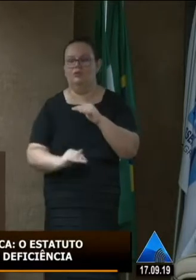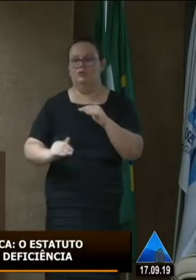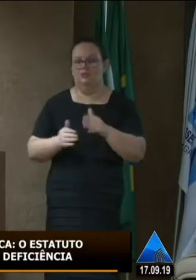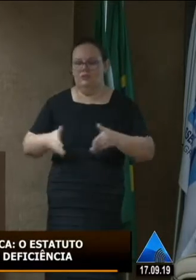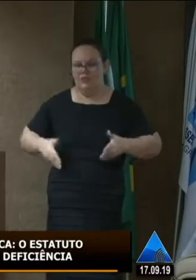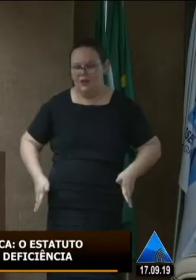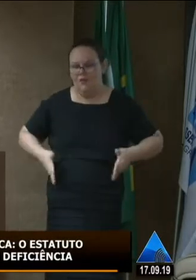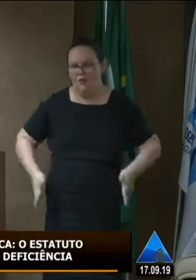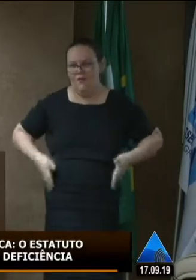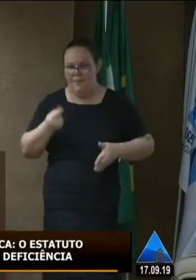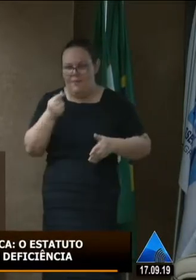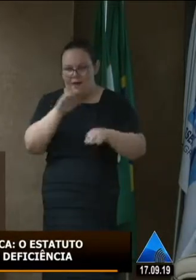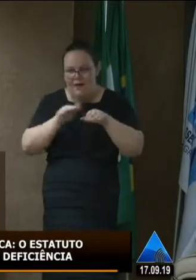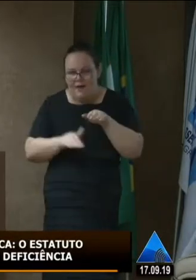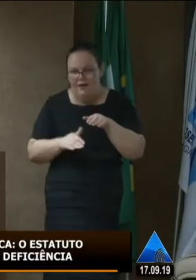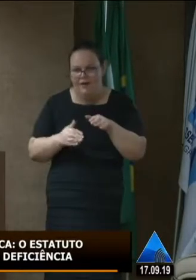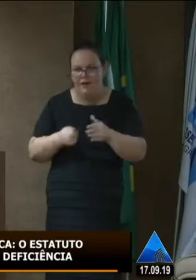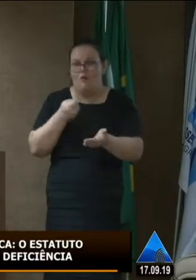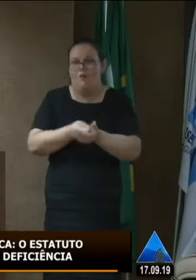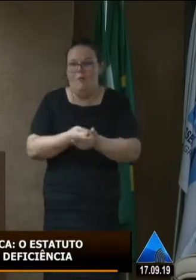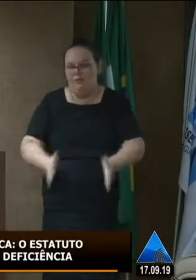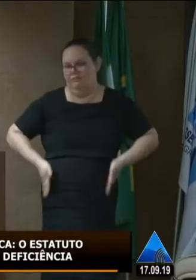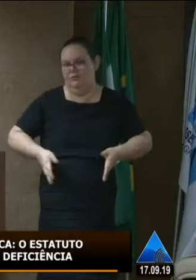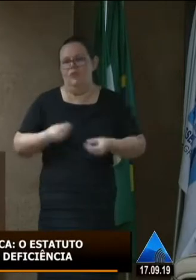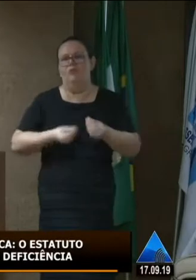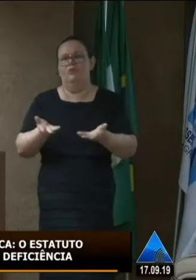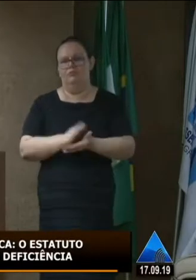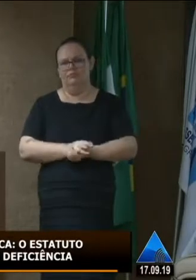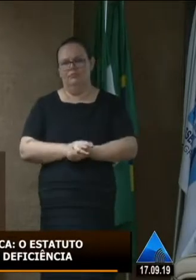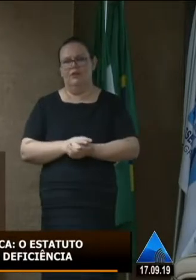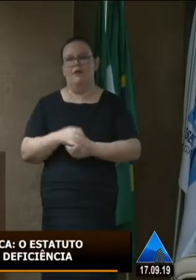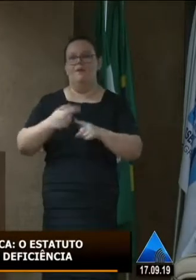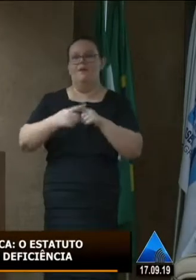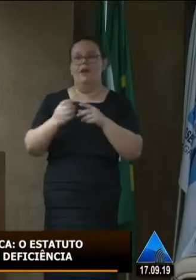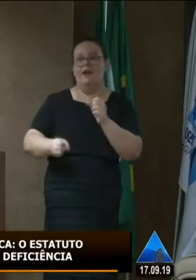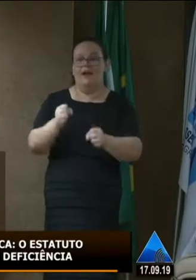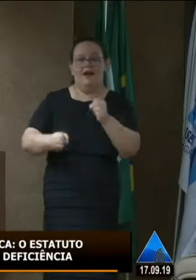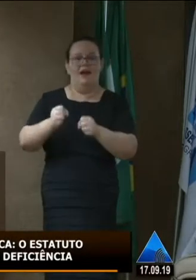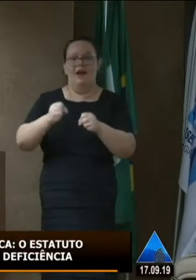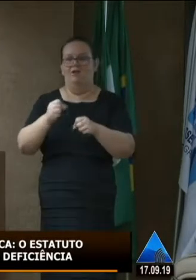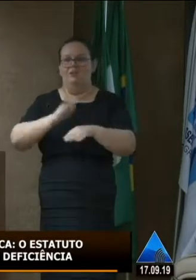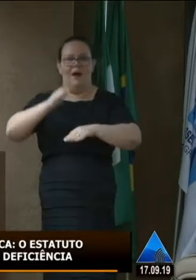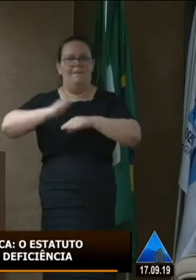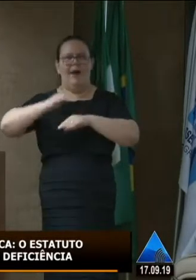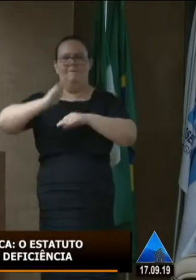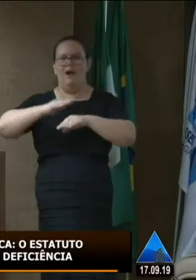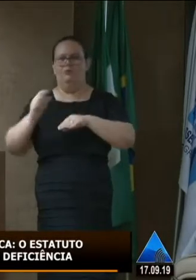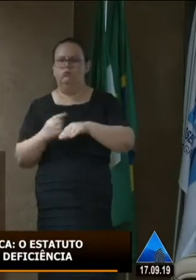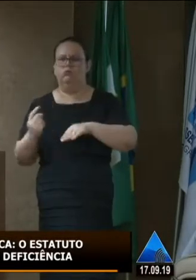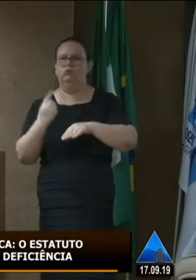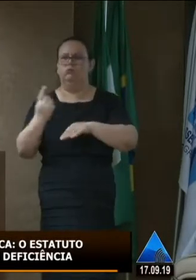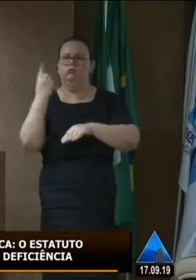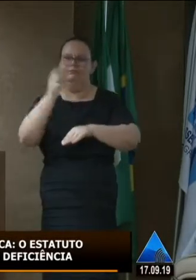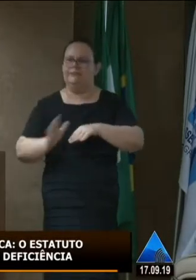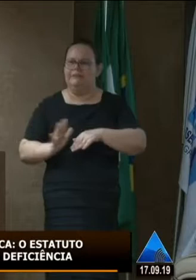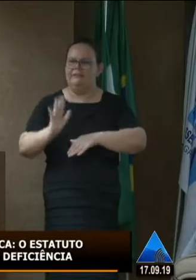comprar o veículo há muito tempo que carro aumenta de valor há muito tempo é o mesmo valor ele só tem o valor